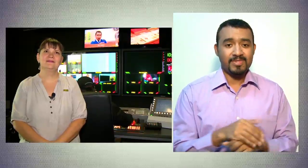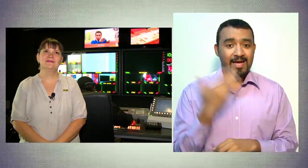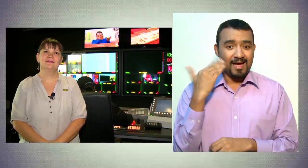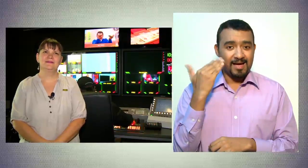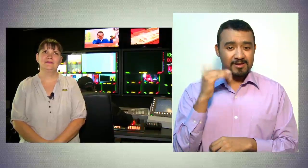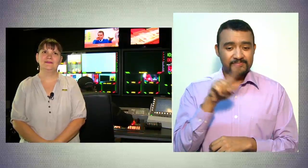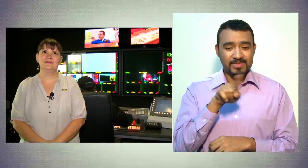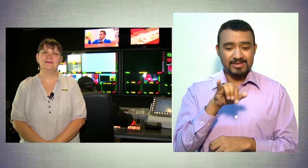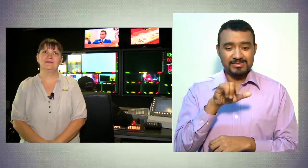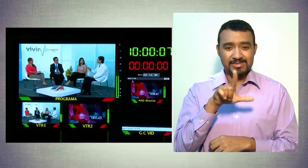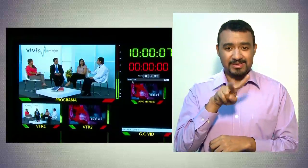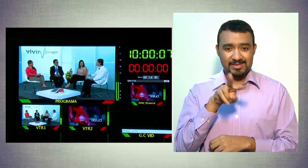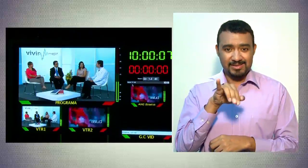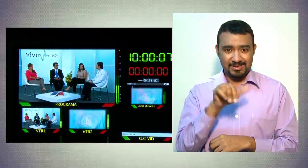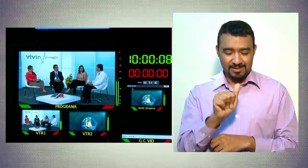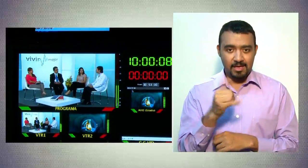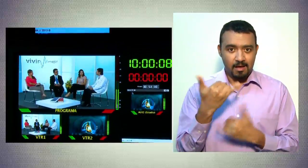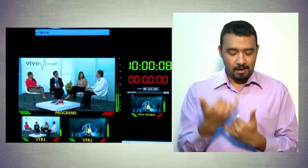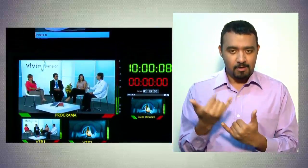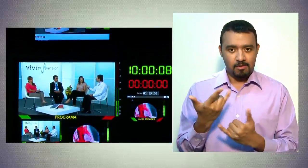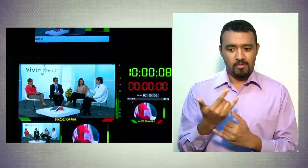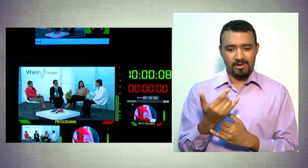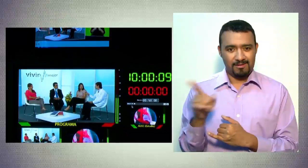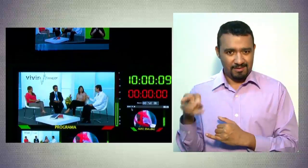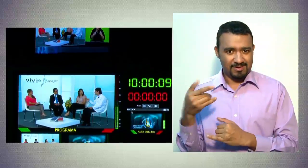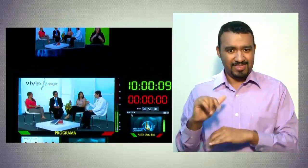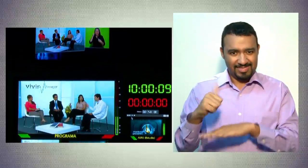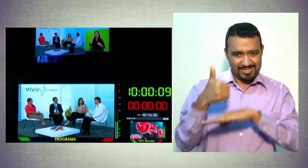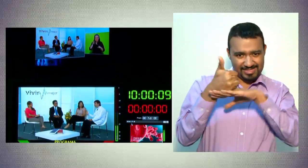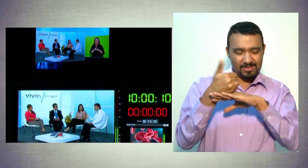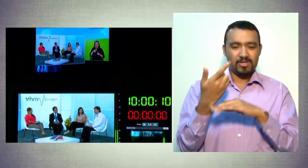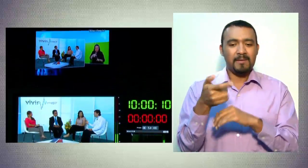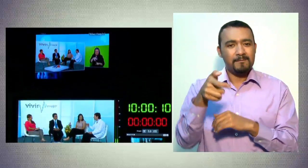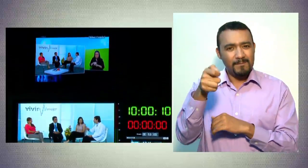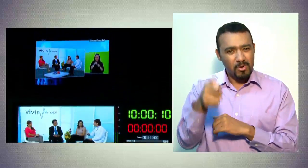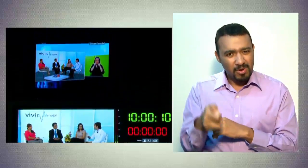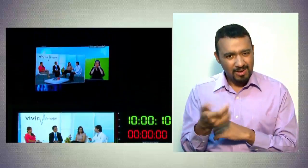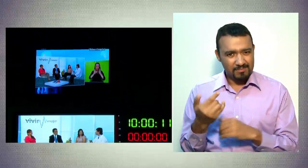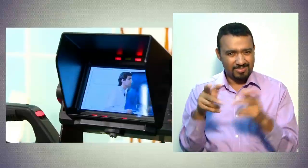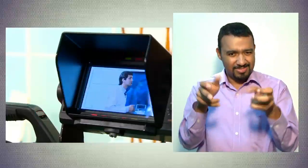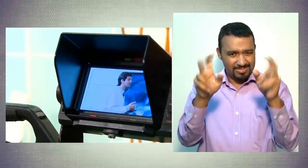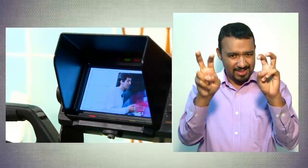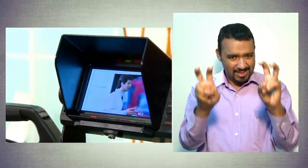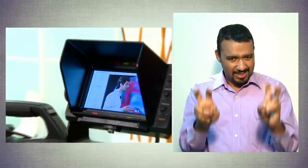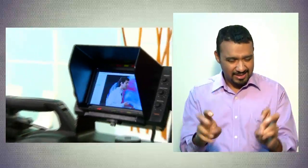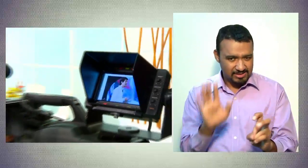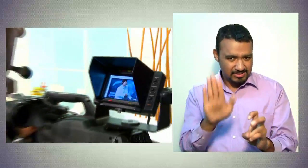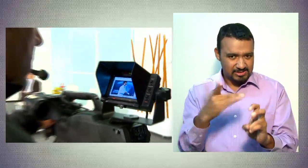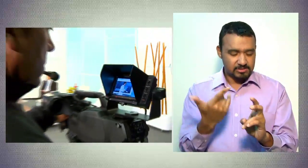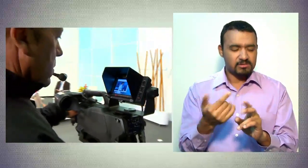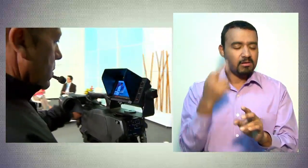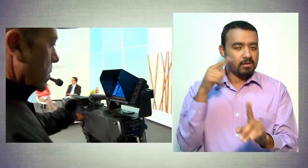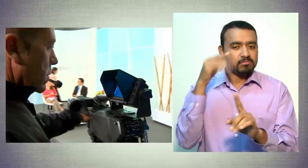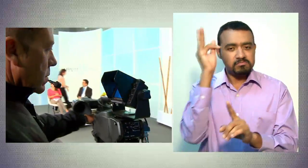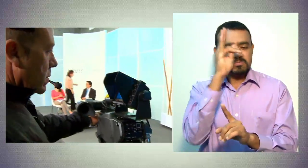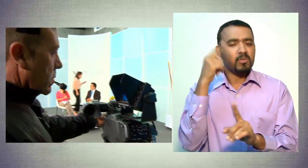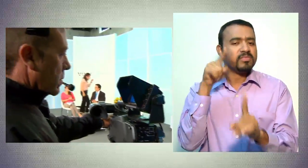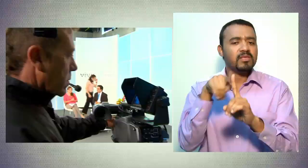directora de programación de Teleantioquia, nos acompaña hoy en Saberte Ver para contarnos sobre la iniciativa que tiene el canal regional de incluir la lengua de